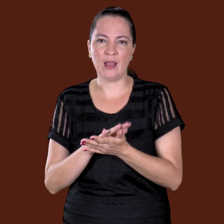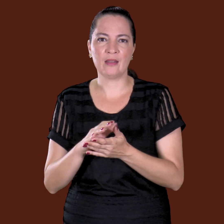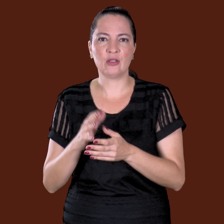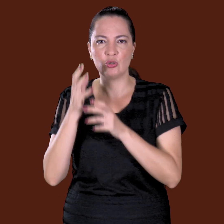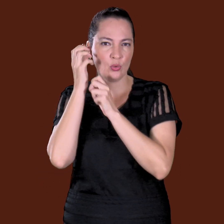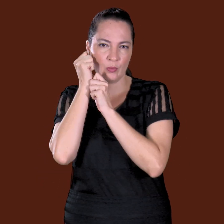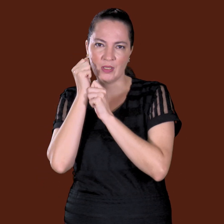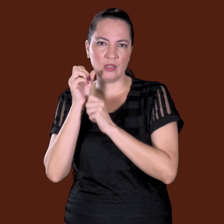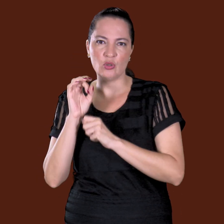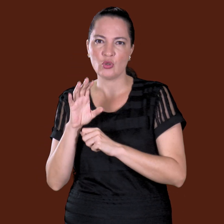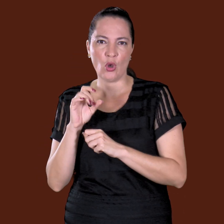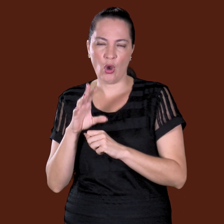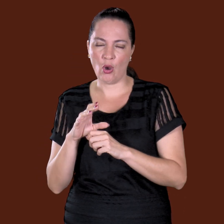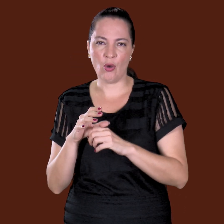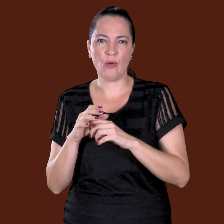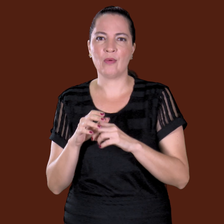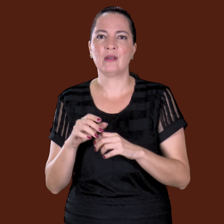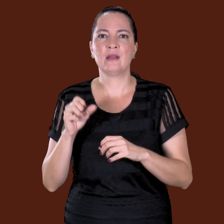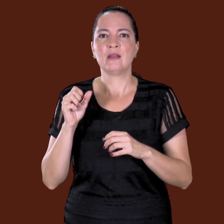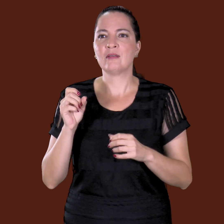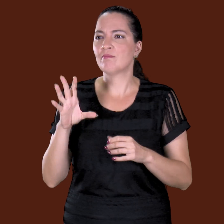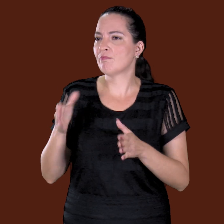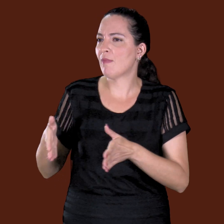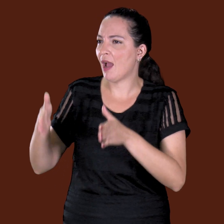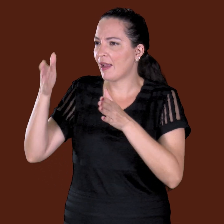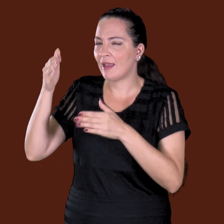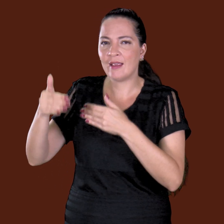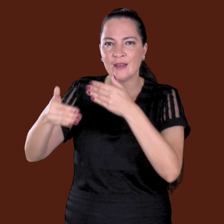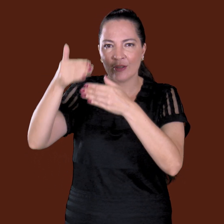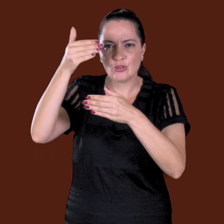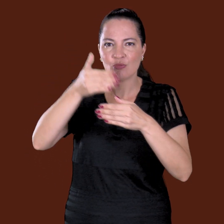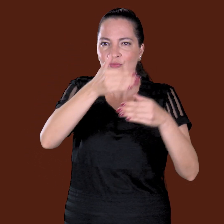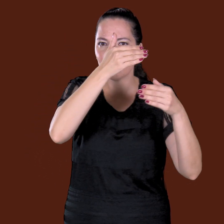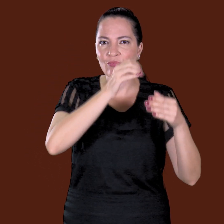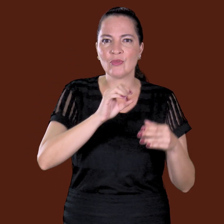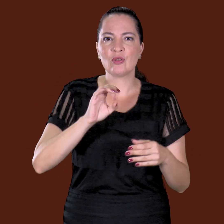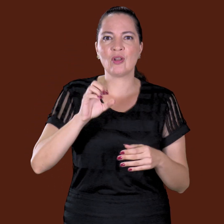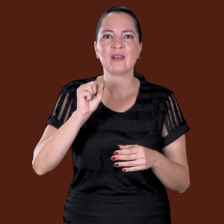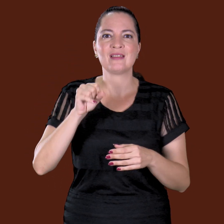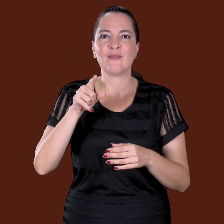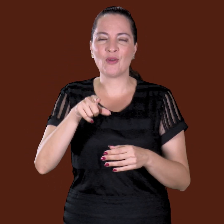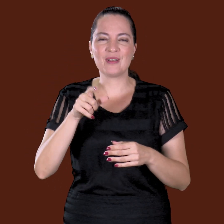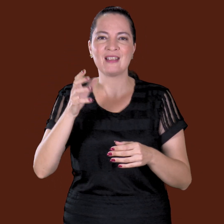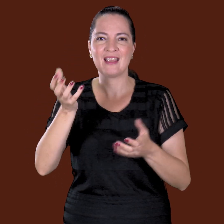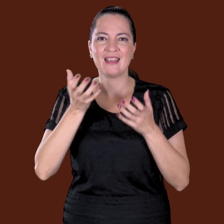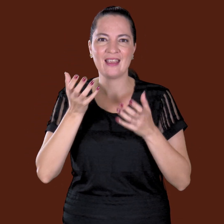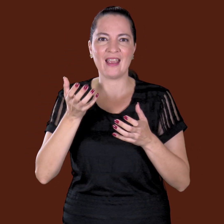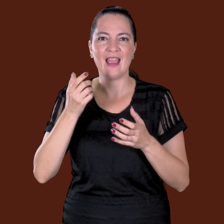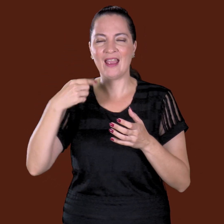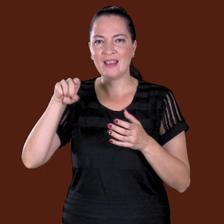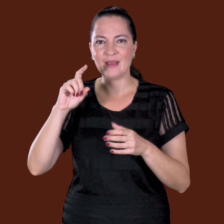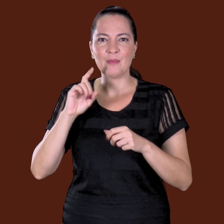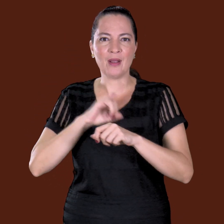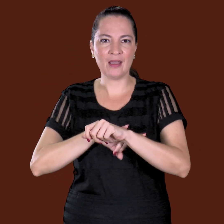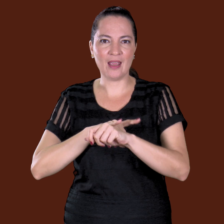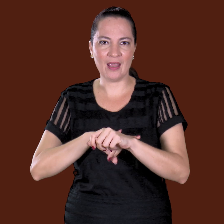levantadas, assim, né? Então se você quisesse fazer suas necessidades, eu tenho até um poema sobre isso, que depois eu vou mandar pra você,